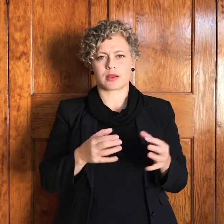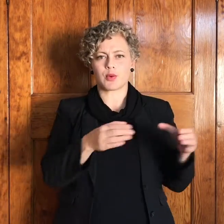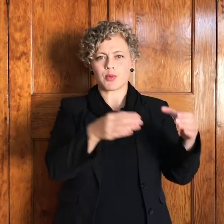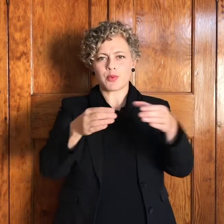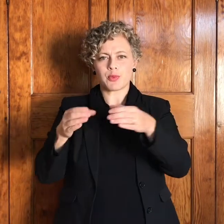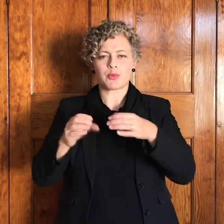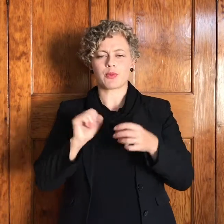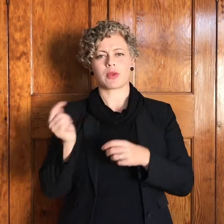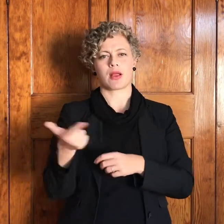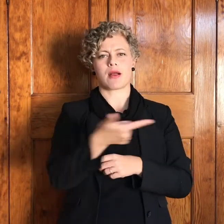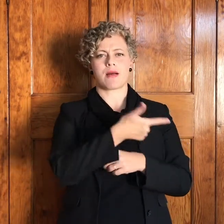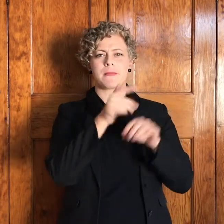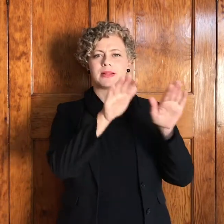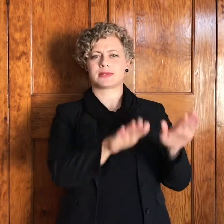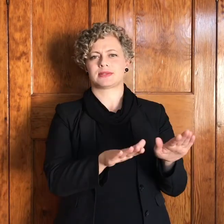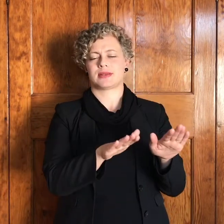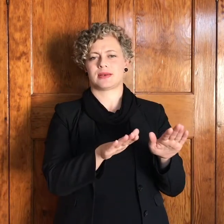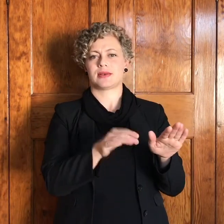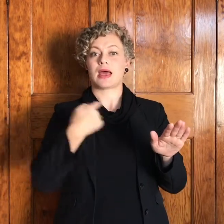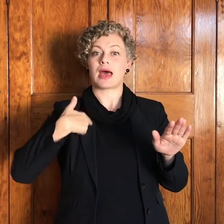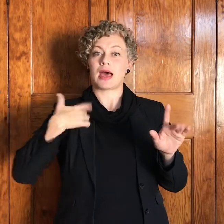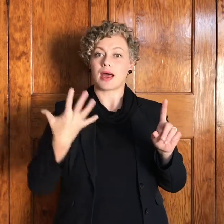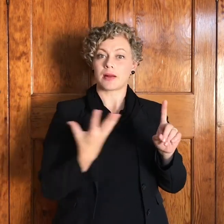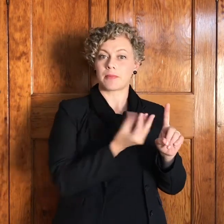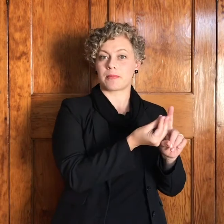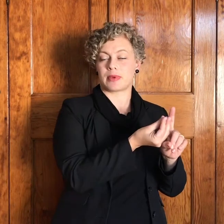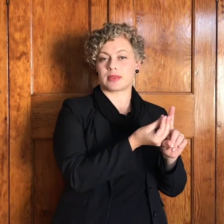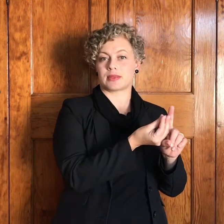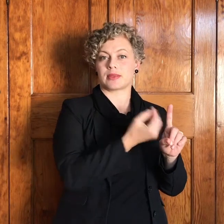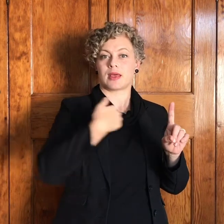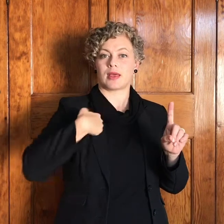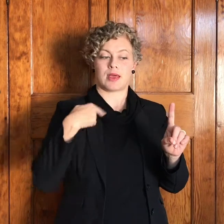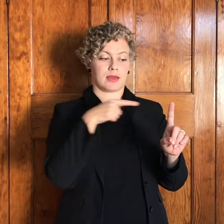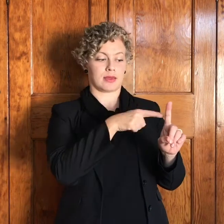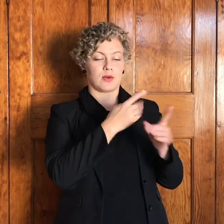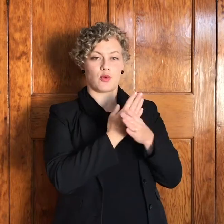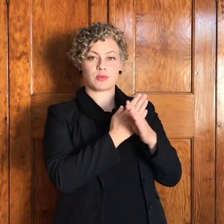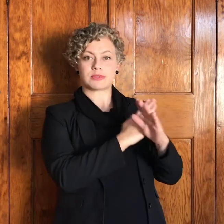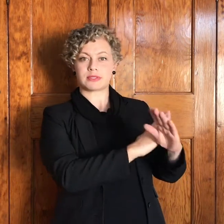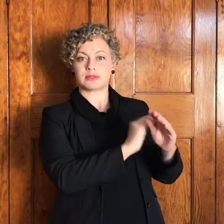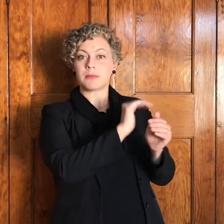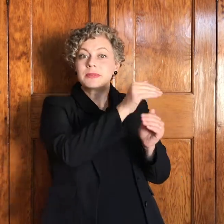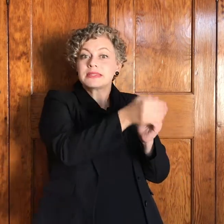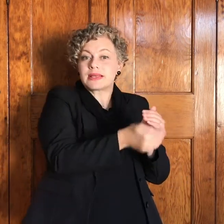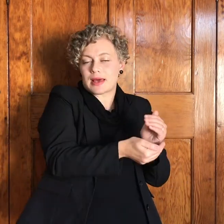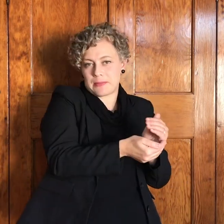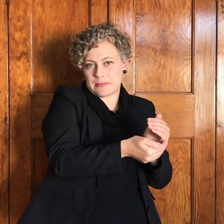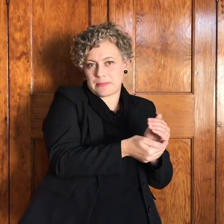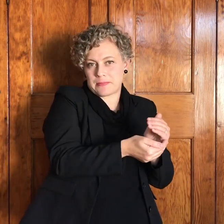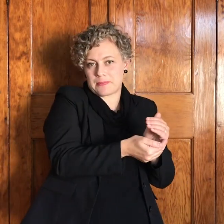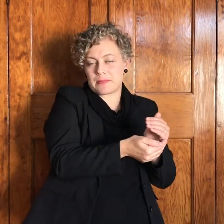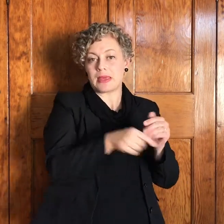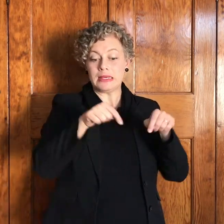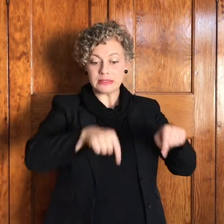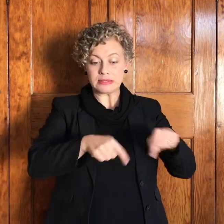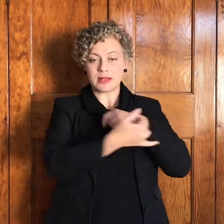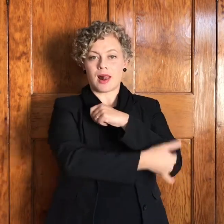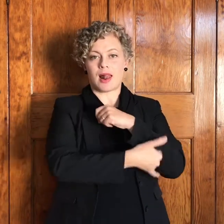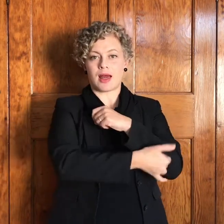jou en ek sal jou beskerm waar jy gaan ek sal jou na hierdie land toe terugbring ek sal jou nie in die steek laat nie ek sal